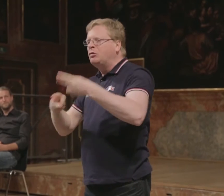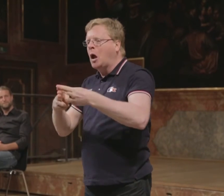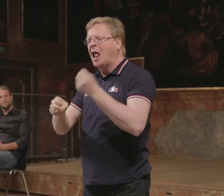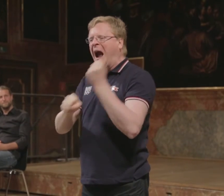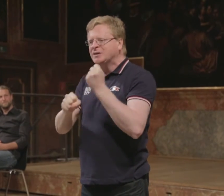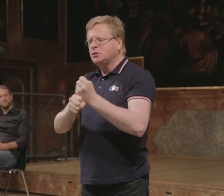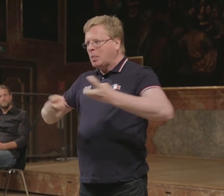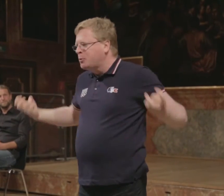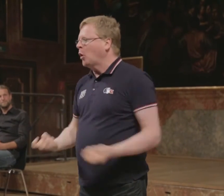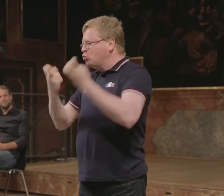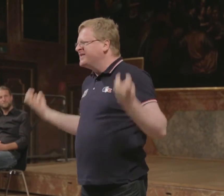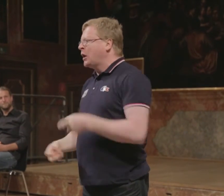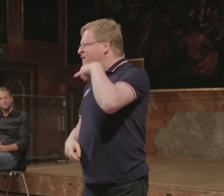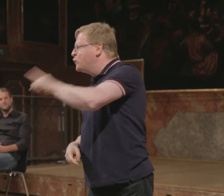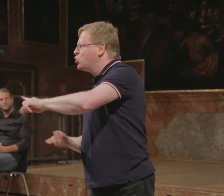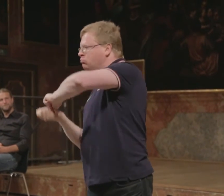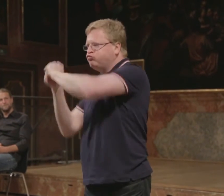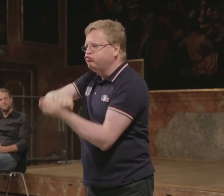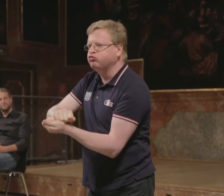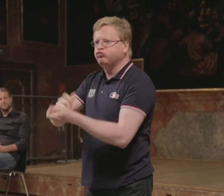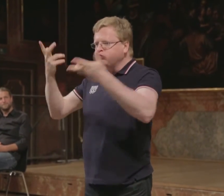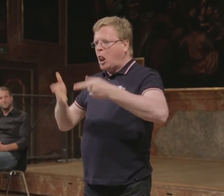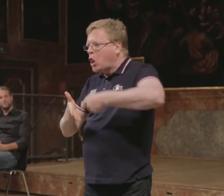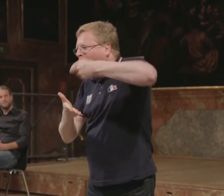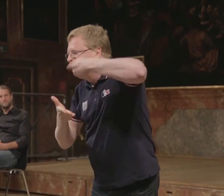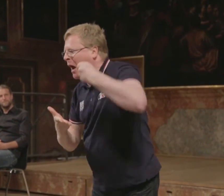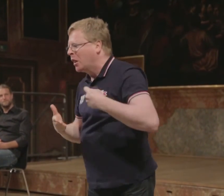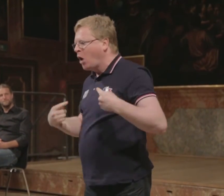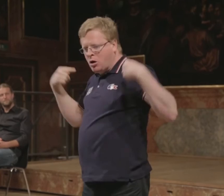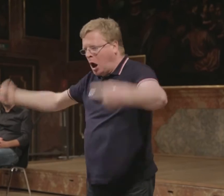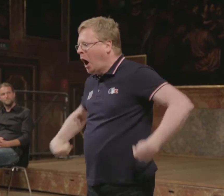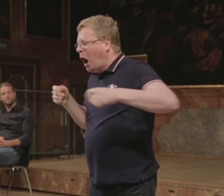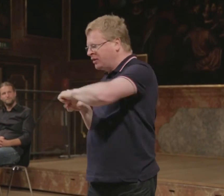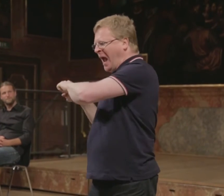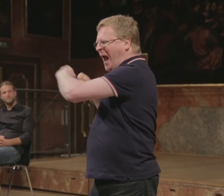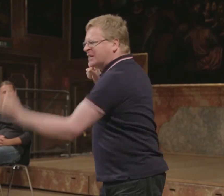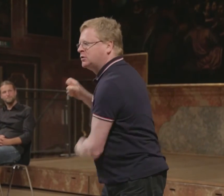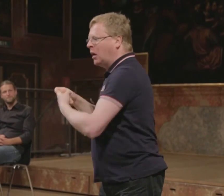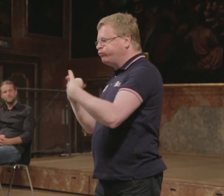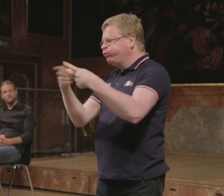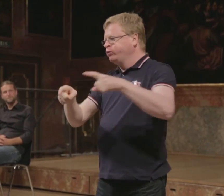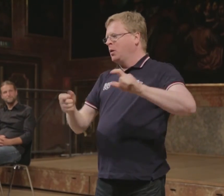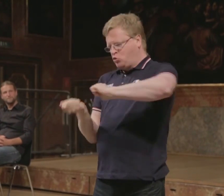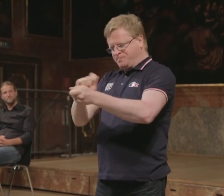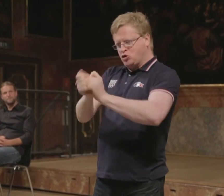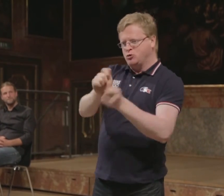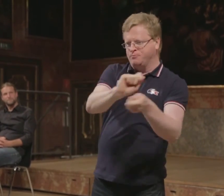Flüchtlingen. Ein aktuelles Thema momentan. Wir können das ändern, indem wir die Währung abschaffen, indem wir